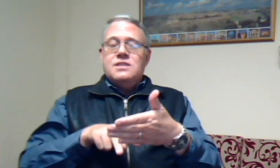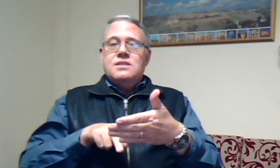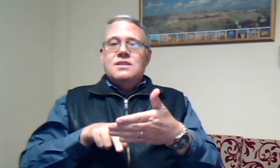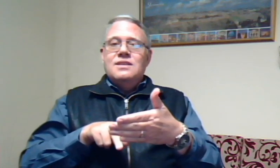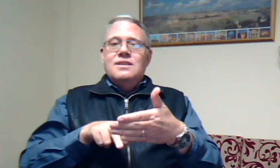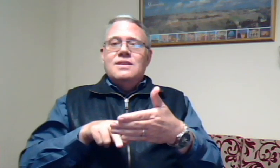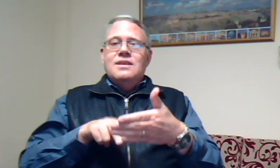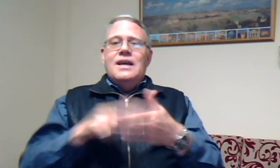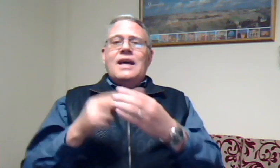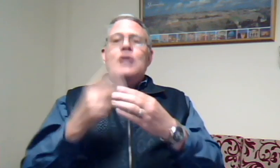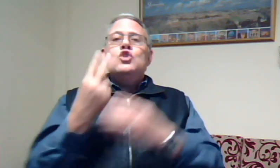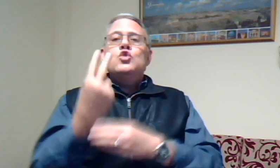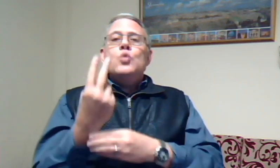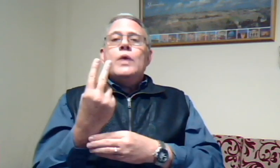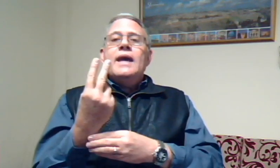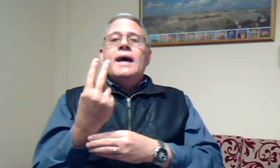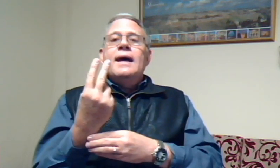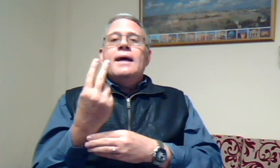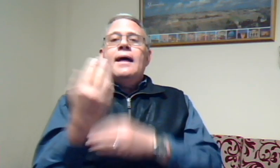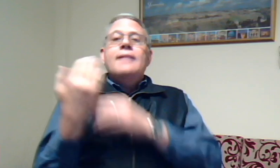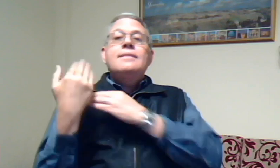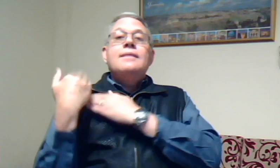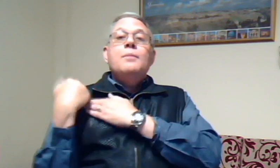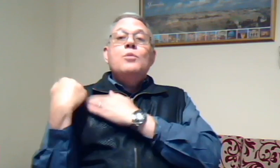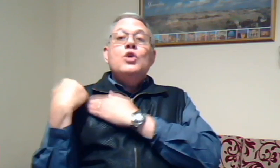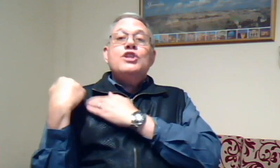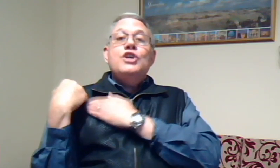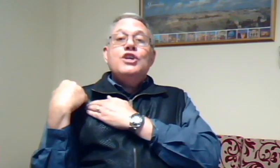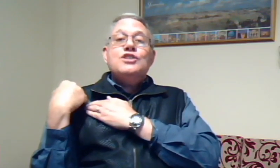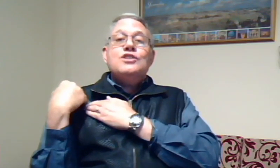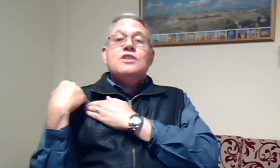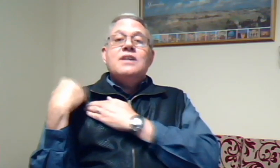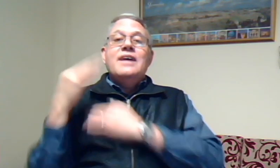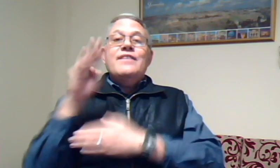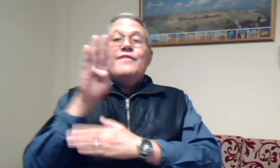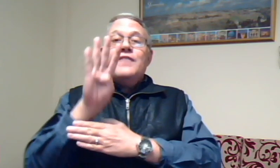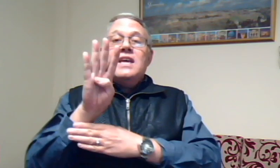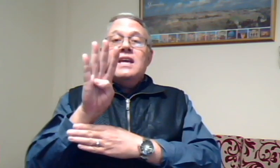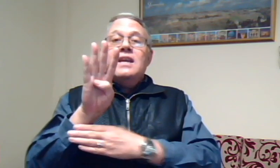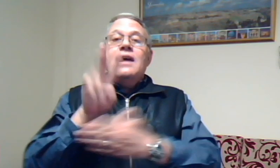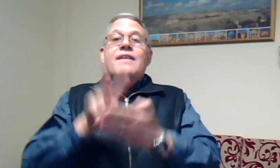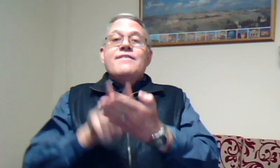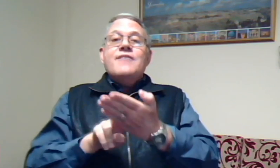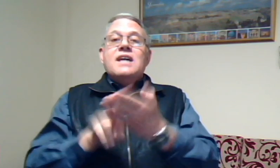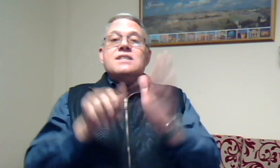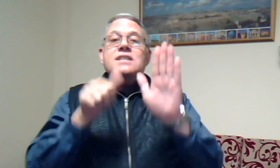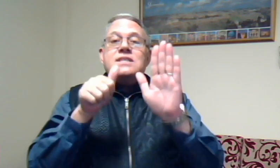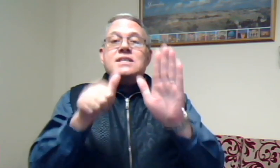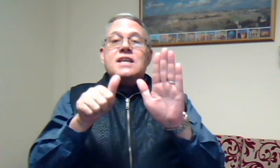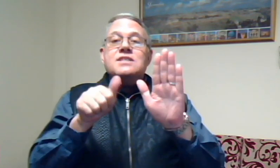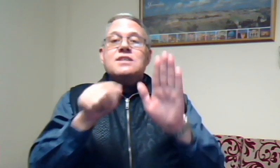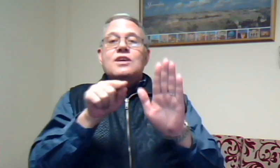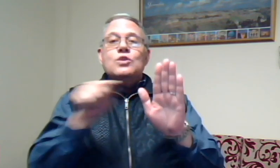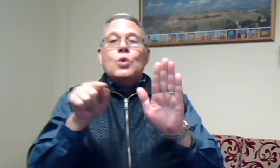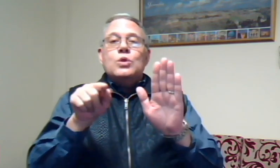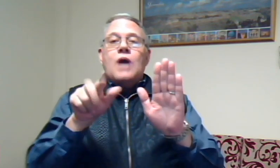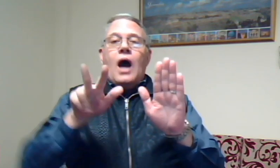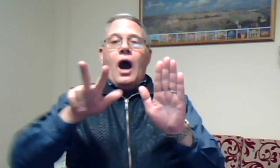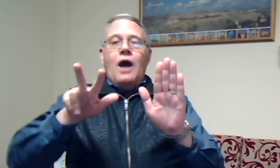2 Timotheus 4 vers 6 tot 8